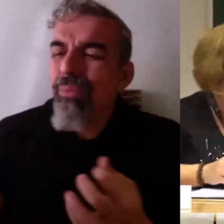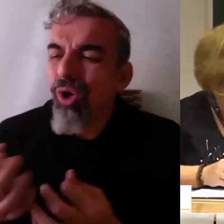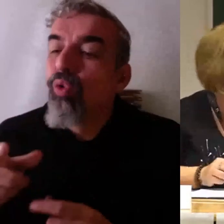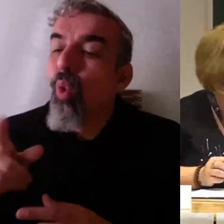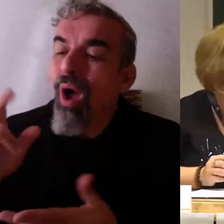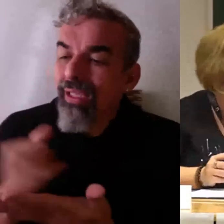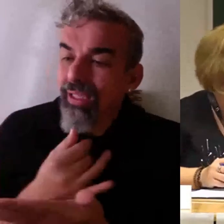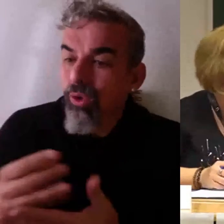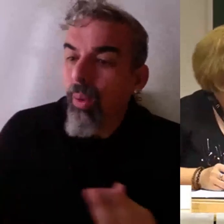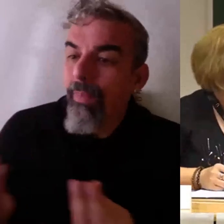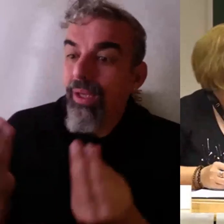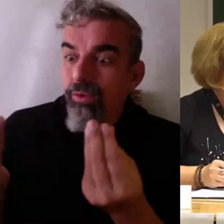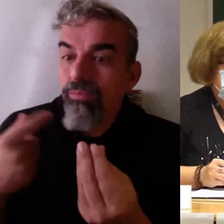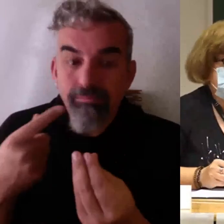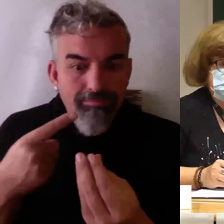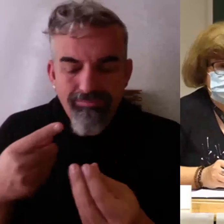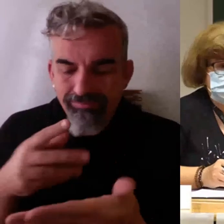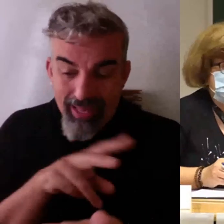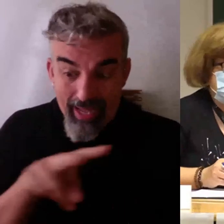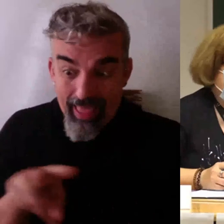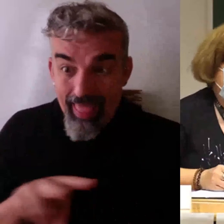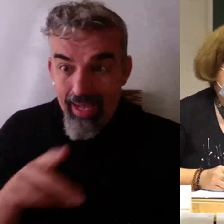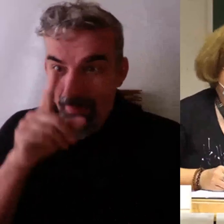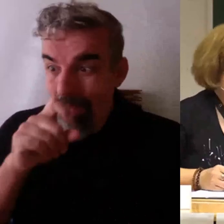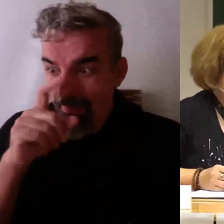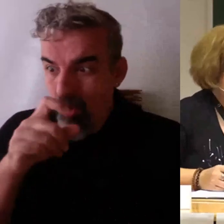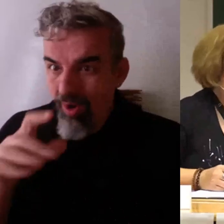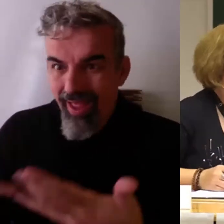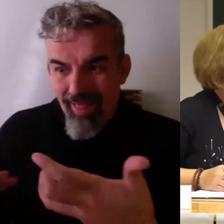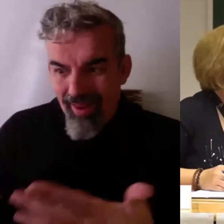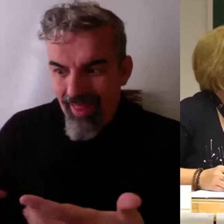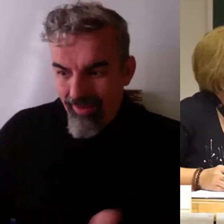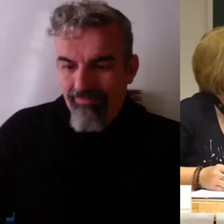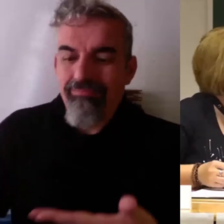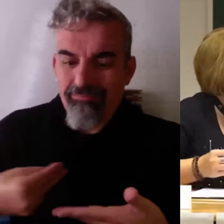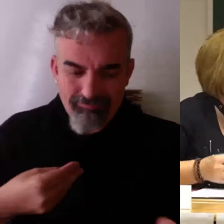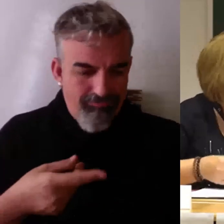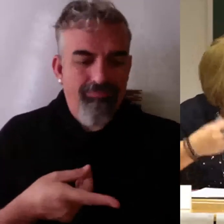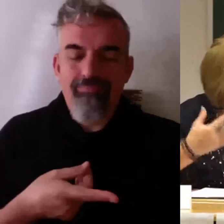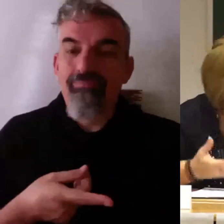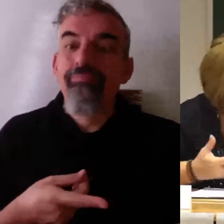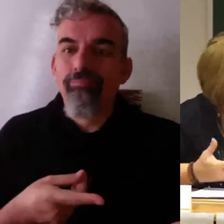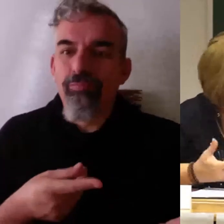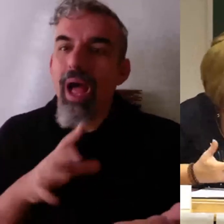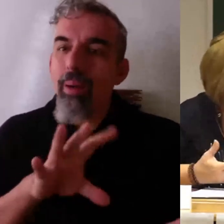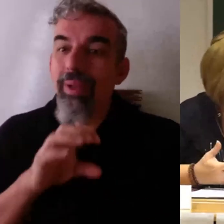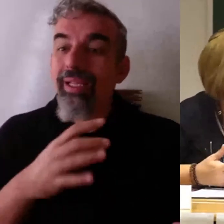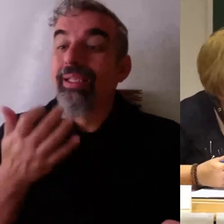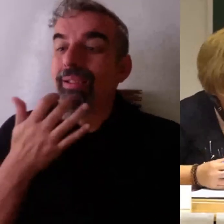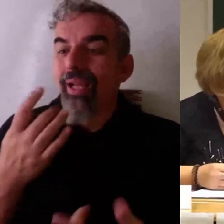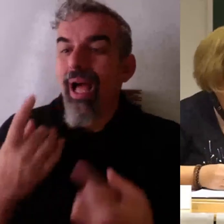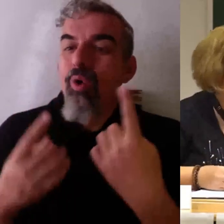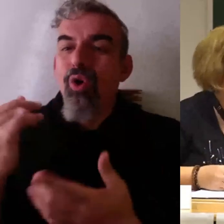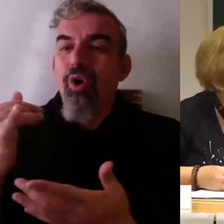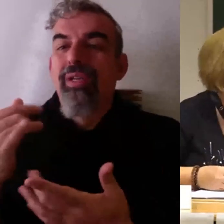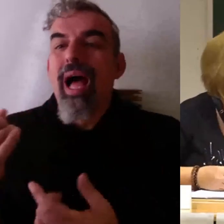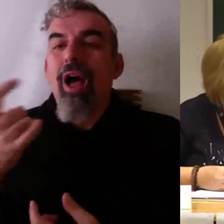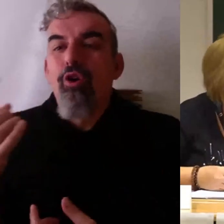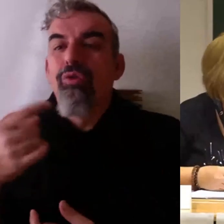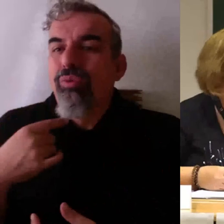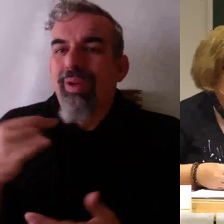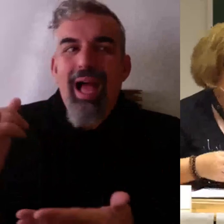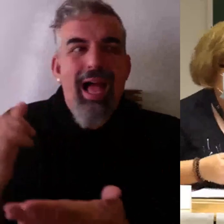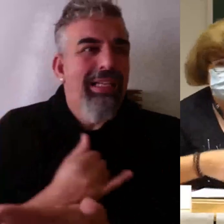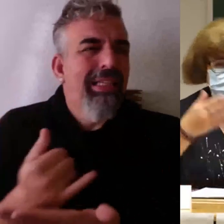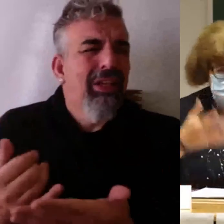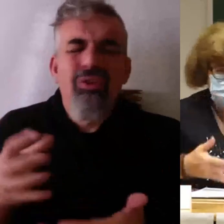los años voy aprendiendo. ¿Qué pasa? Que muchos, ay, tu asignatura es maravillosa y por mucho que yo me comprometo a decirles que yo no leo